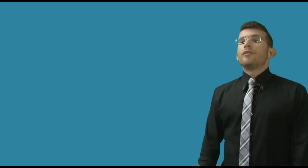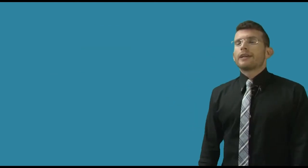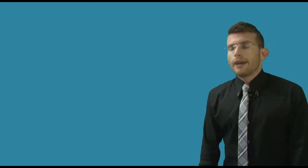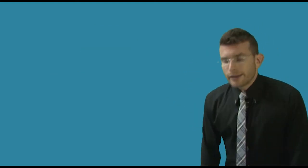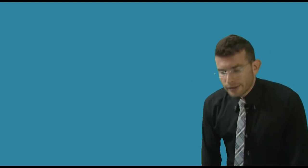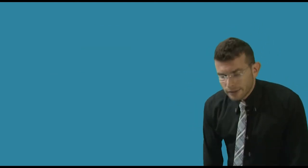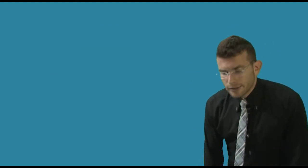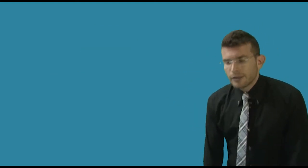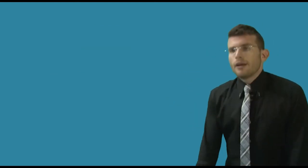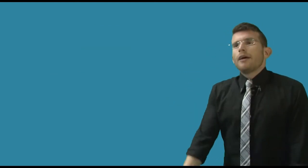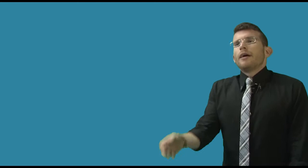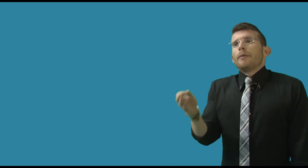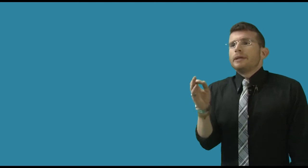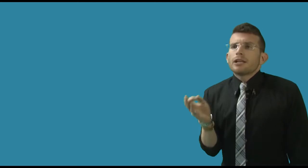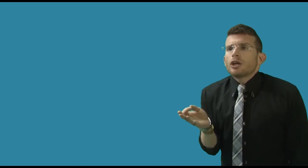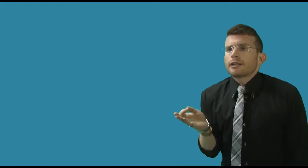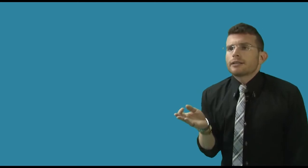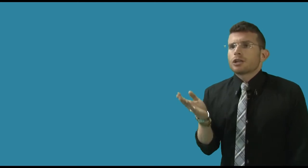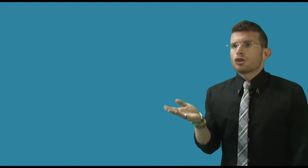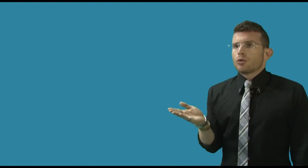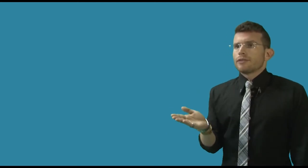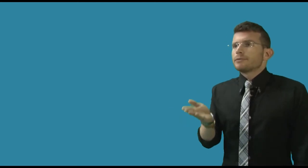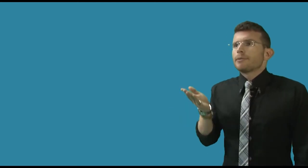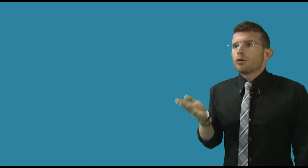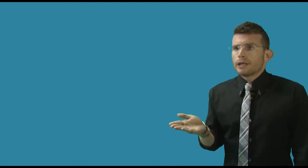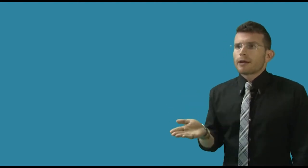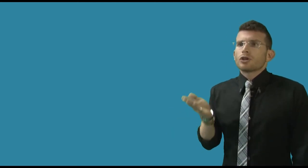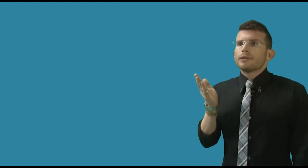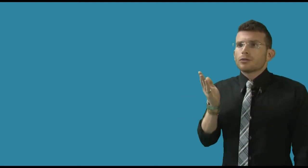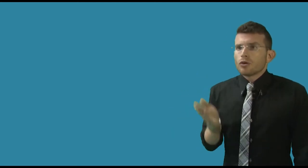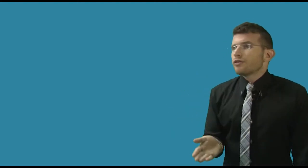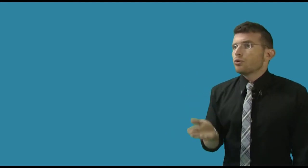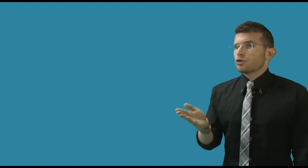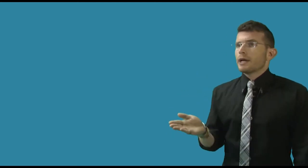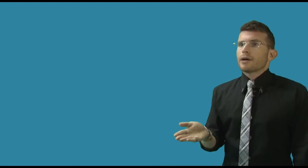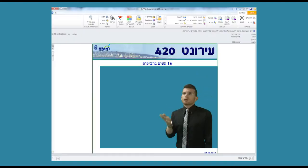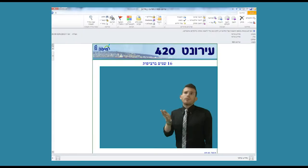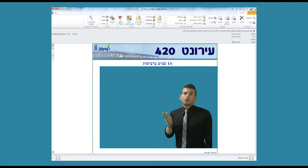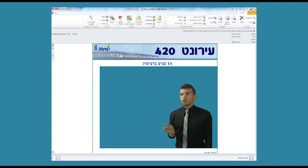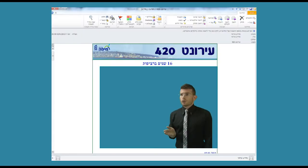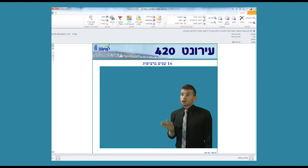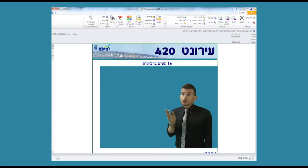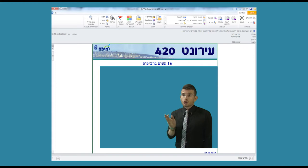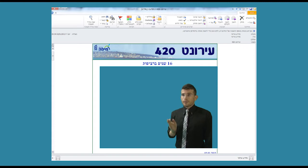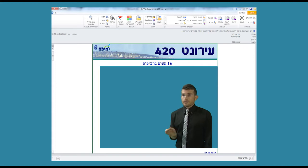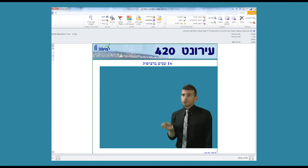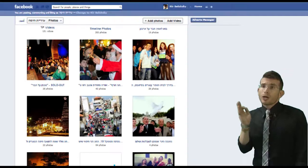וכן. בעידן שהאינטרנט נגיש לכולם ונמצא בכל פינה, גם שם דאגנו להופיע ולהשפיע עם 50 מהדורות עירונית ישירות למעין, עם 18